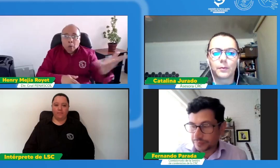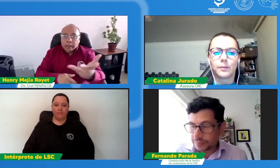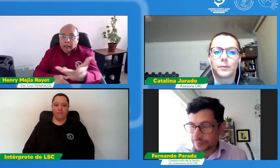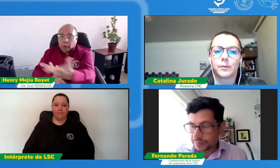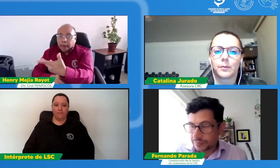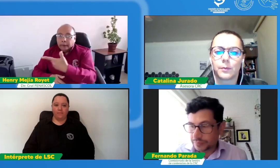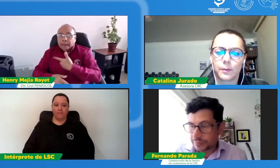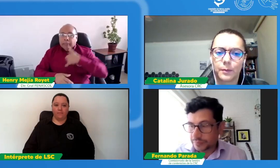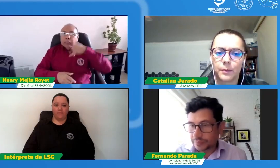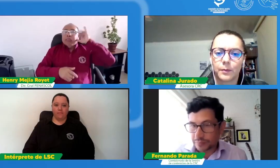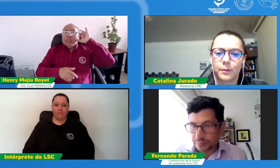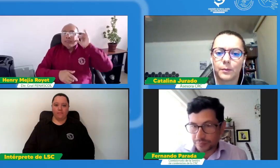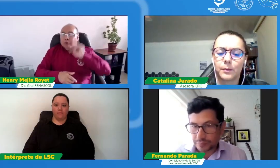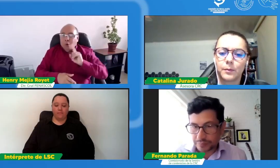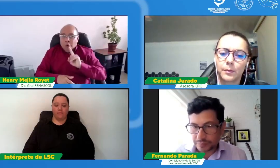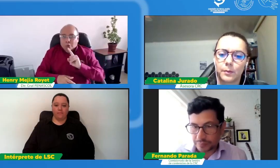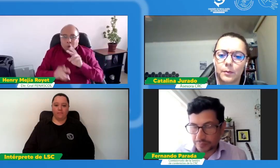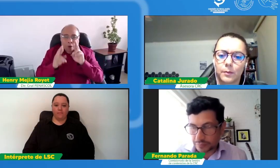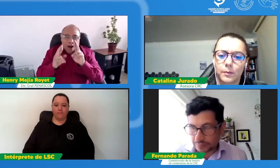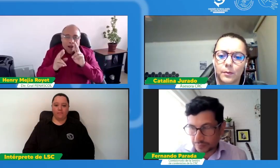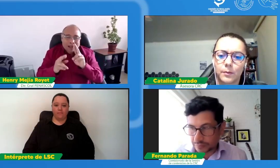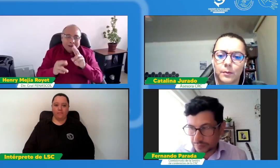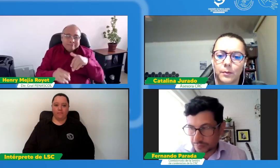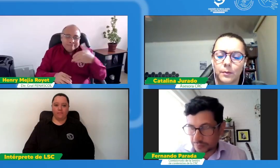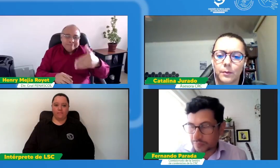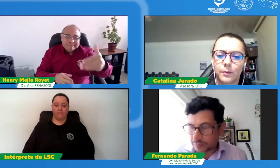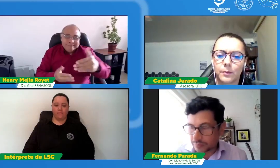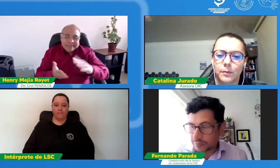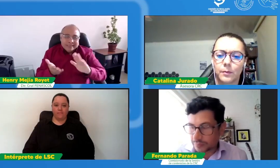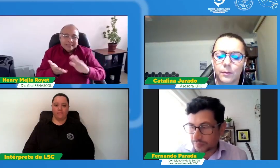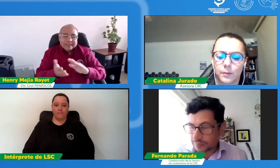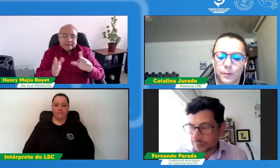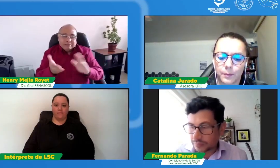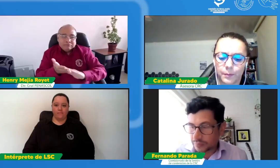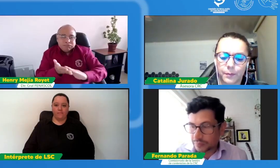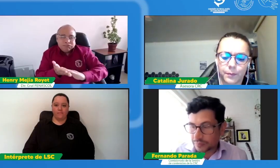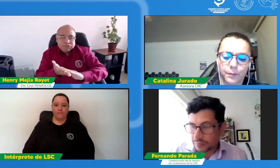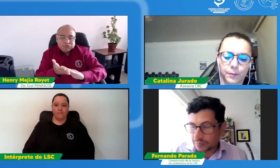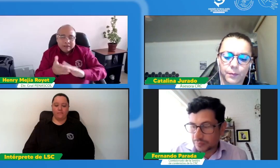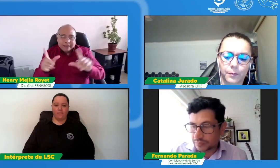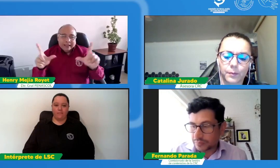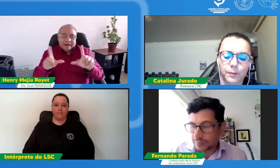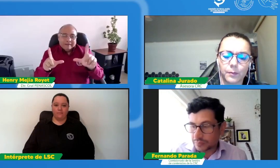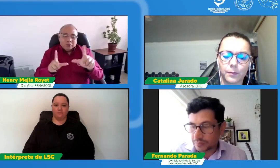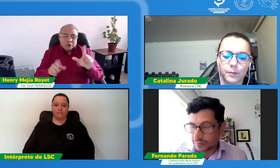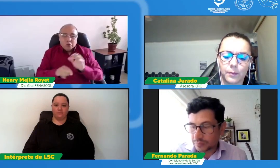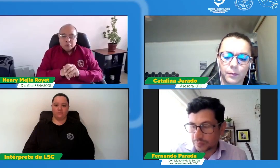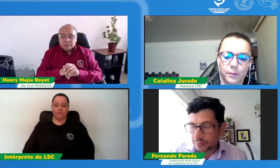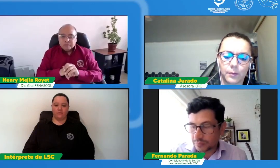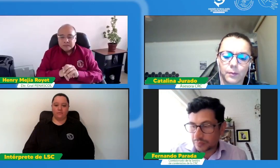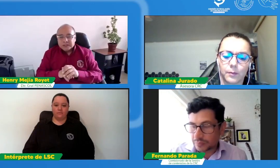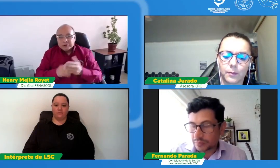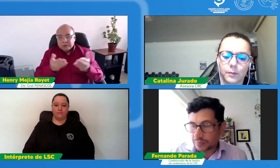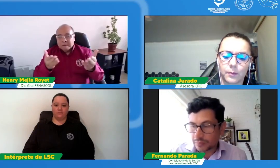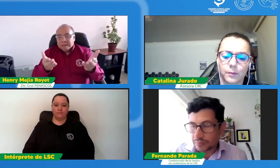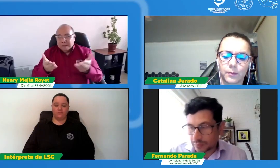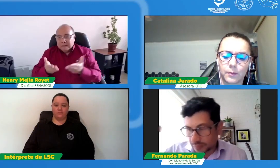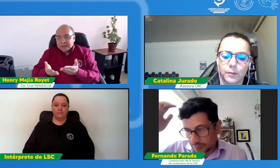la televisión y parece a veces un teléfono rote. Entonces, es importante establecer